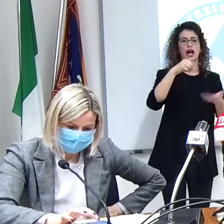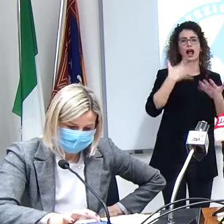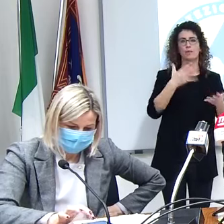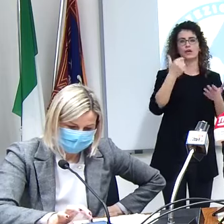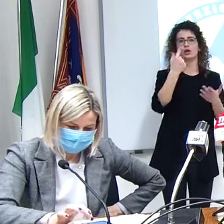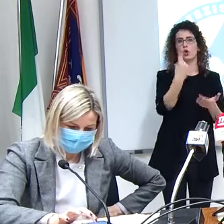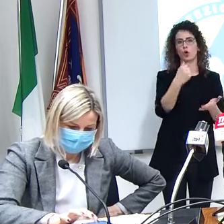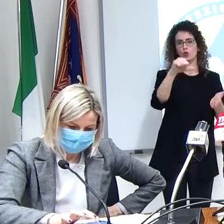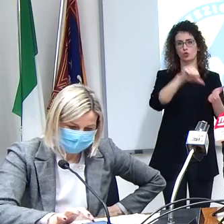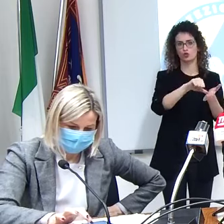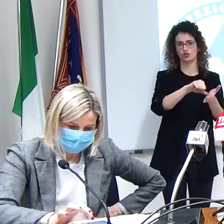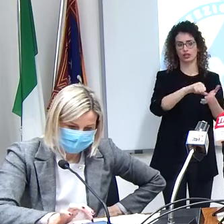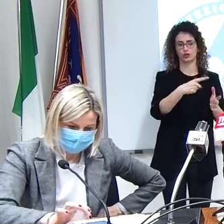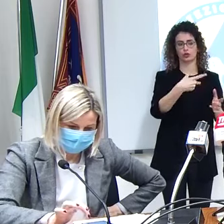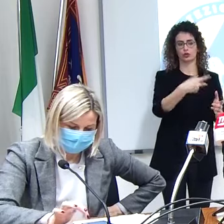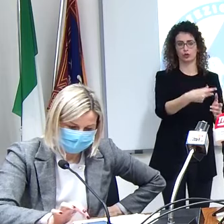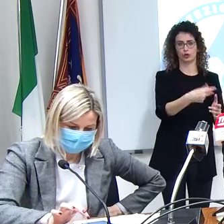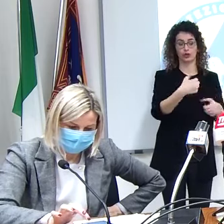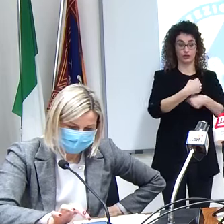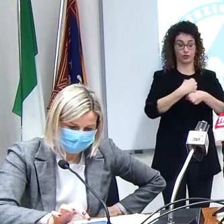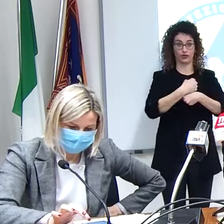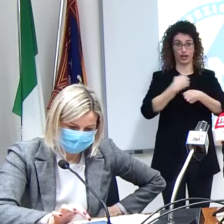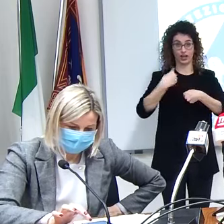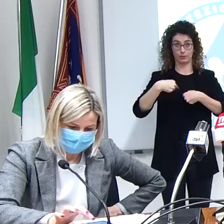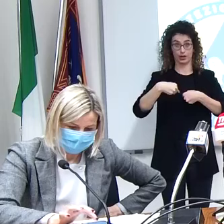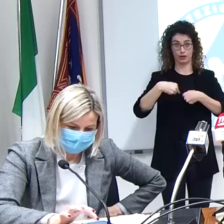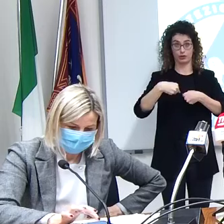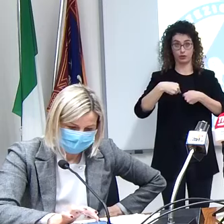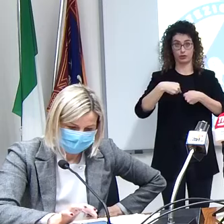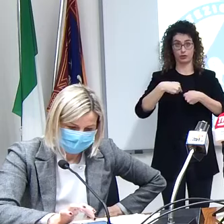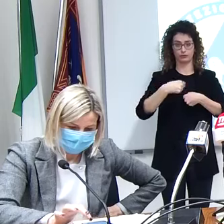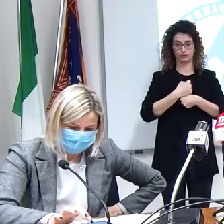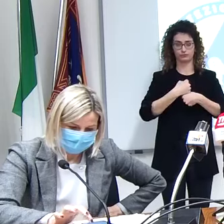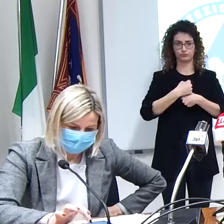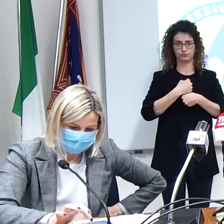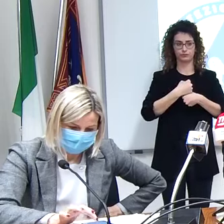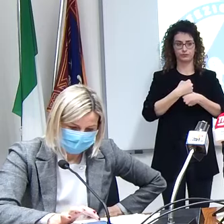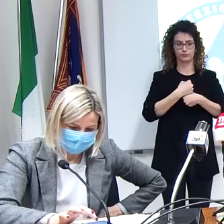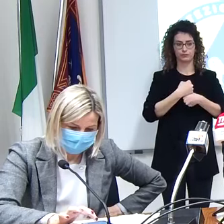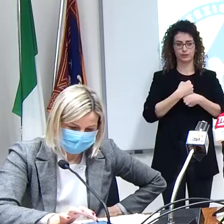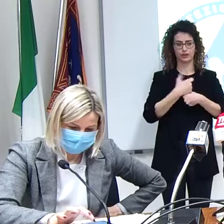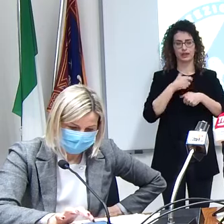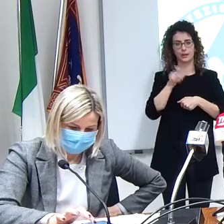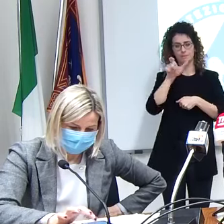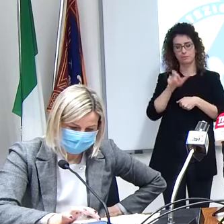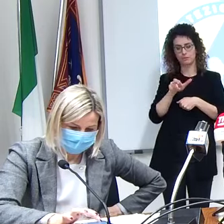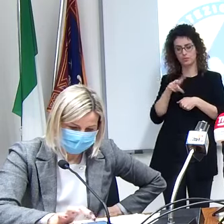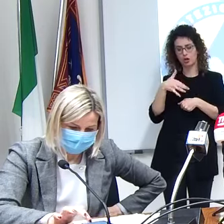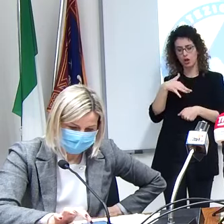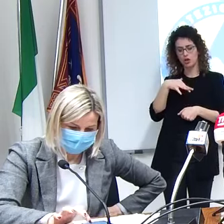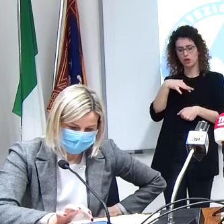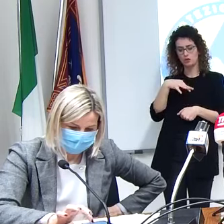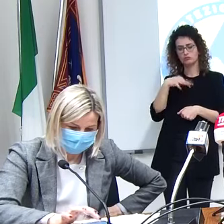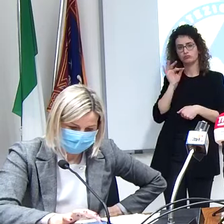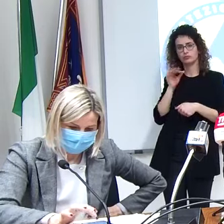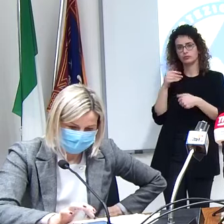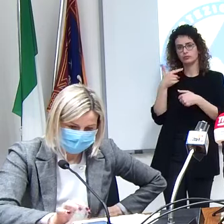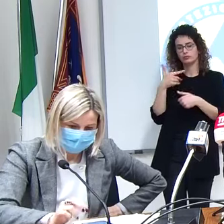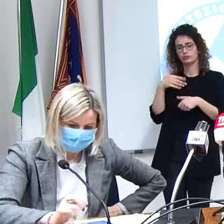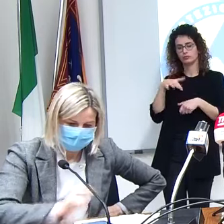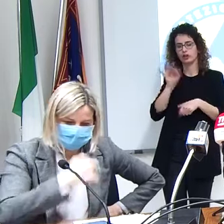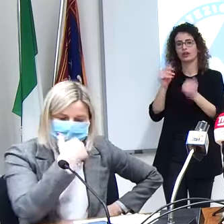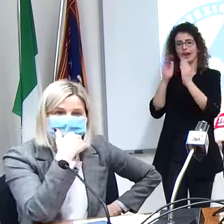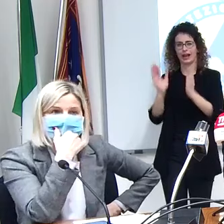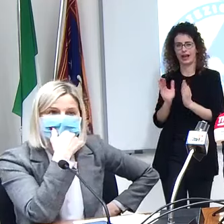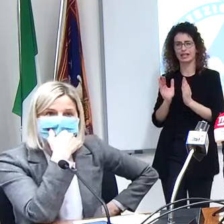infusionale perché questo farmaco è un farmaco che pur il paziente essendo selezionato a casa non lo può